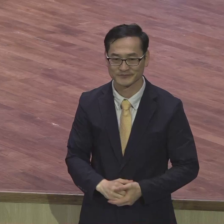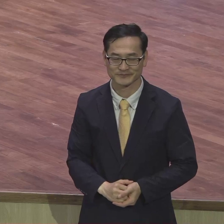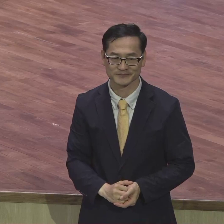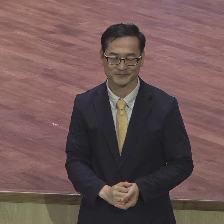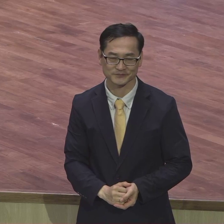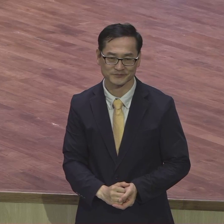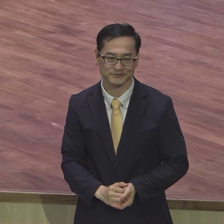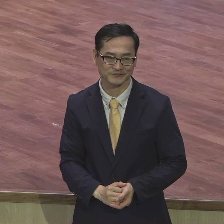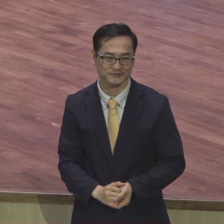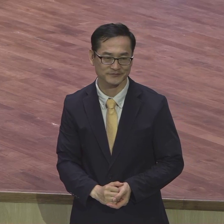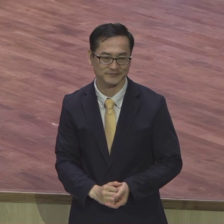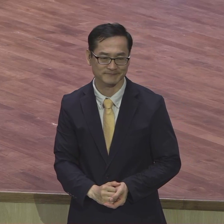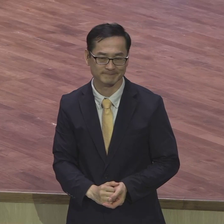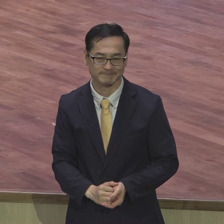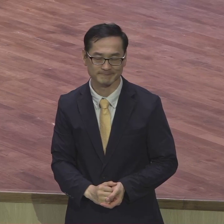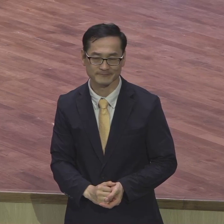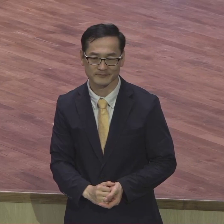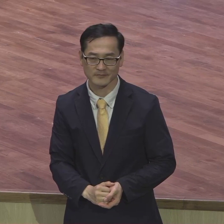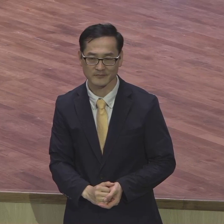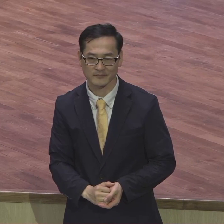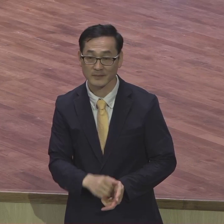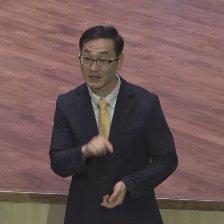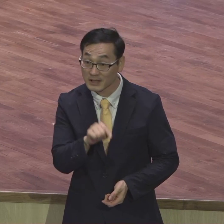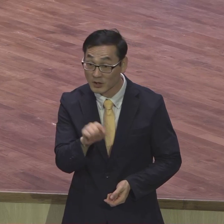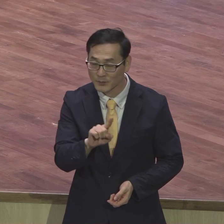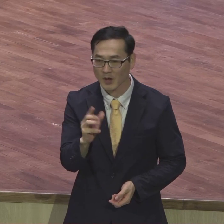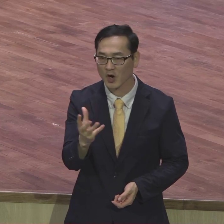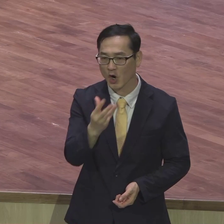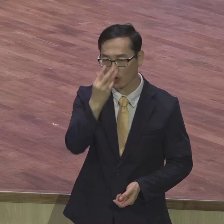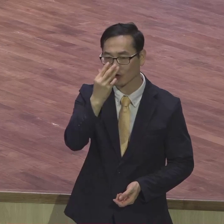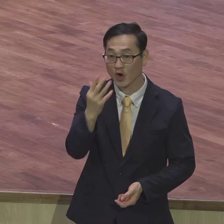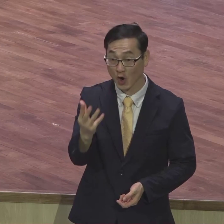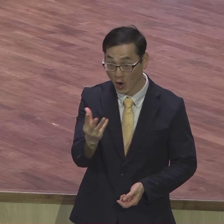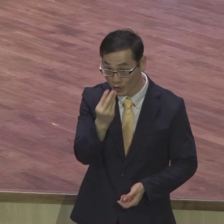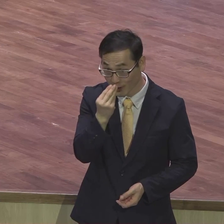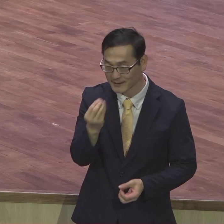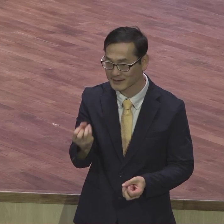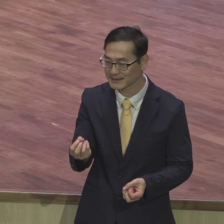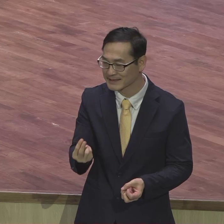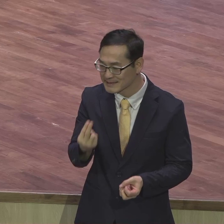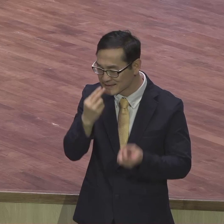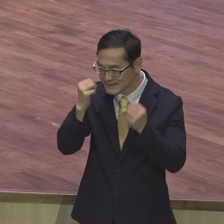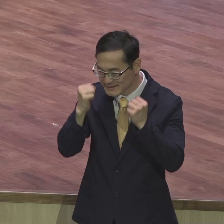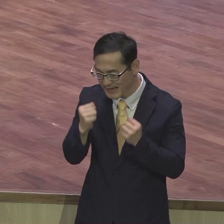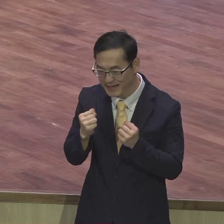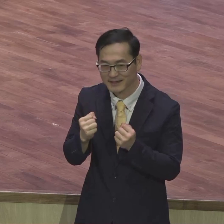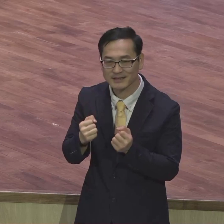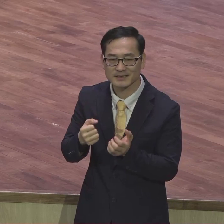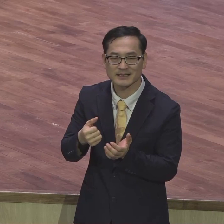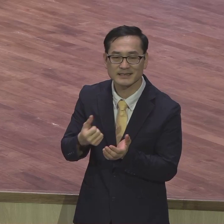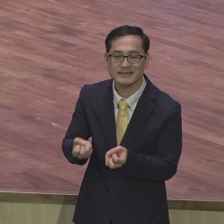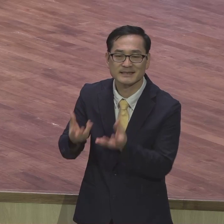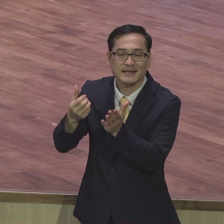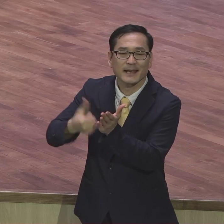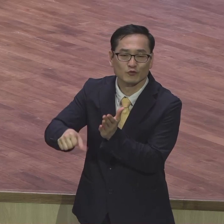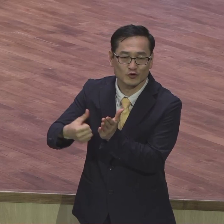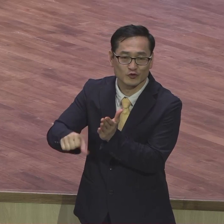이것이 여러분 거룩한 산 제물로 드려지는 겁니다. 마지막 세 번째 모습입니다. 하나님의